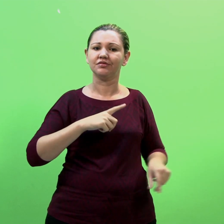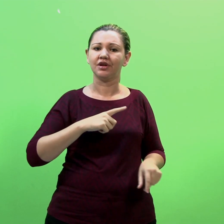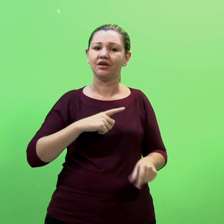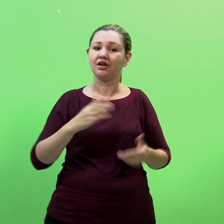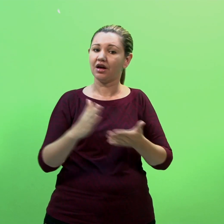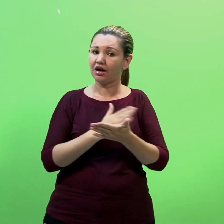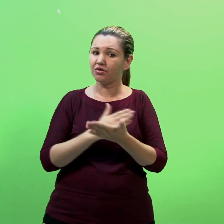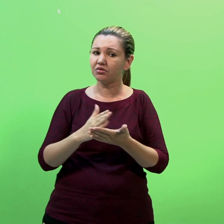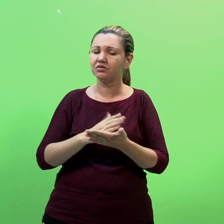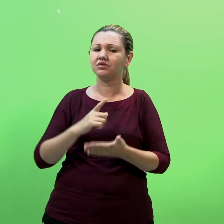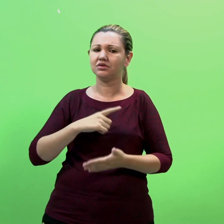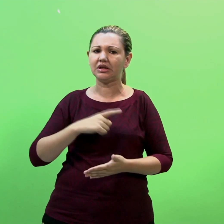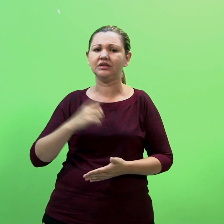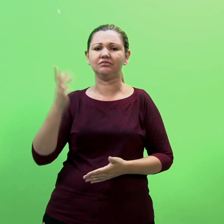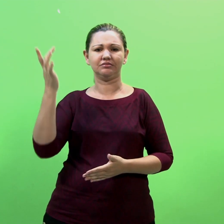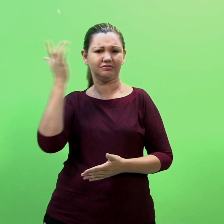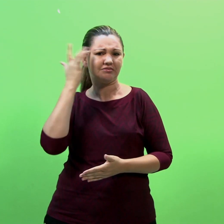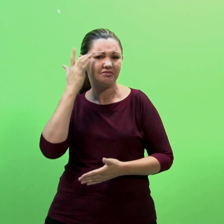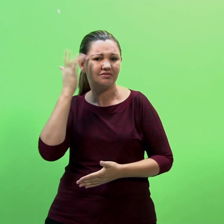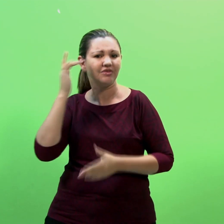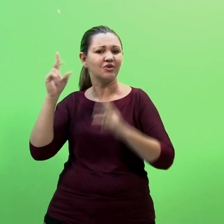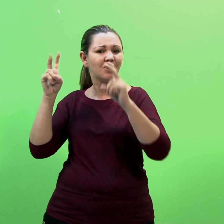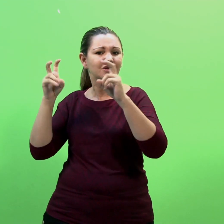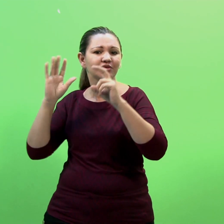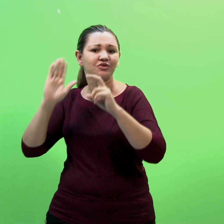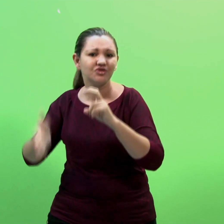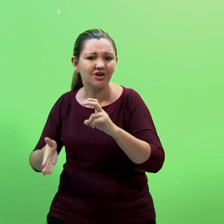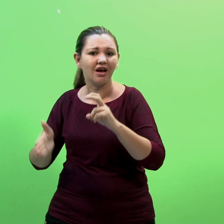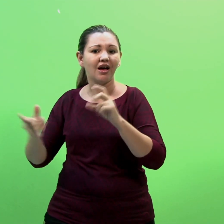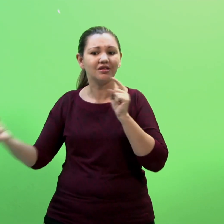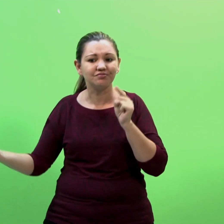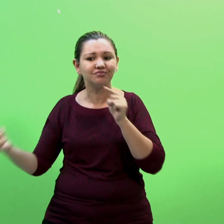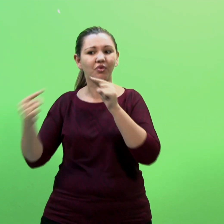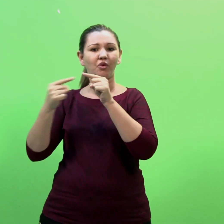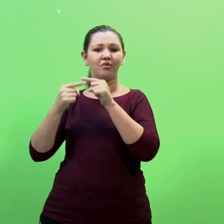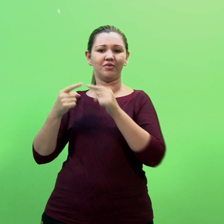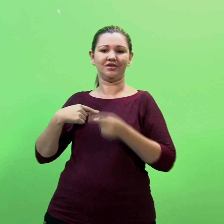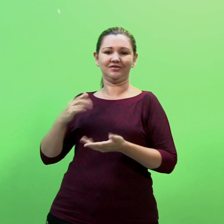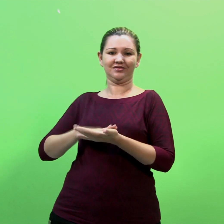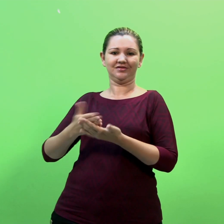que o conhecimento específico da área que está sendo abordada interfere na atuação.